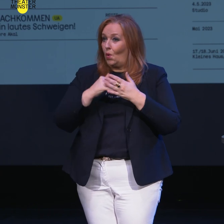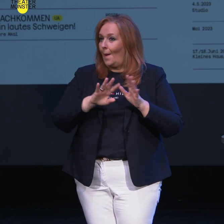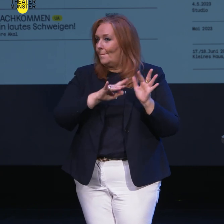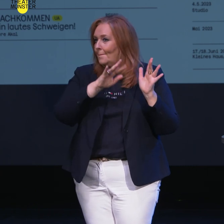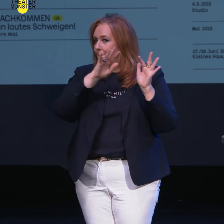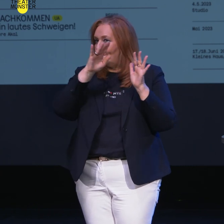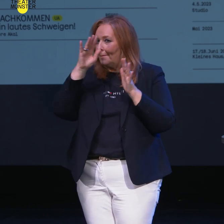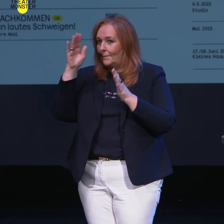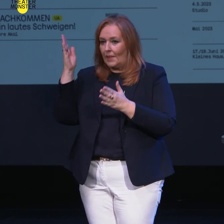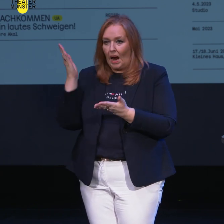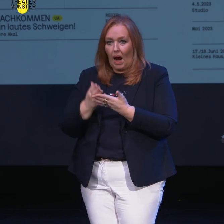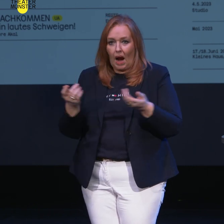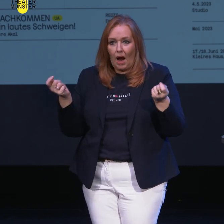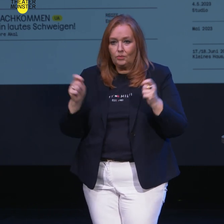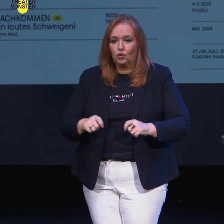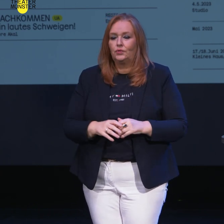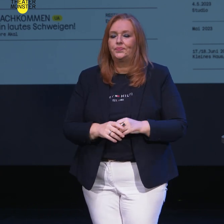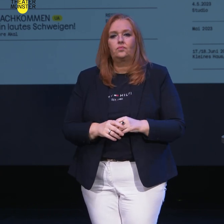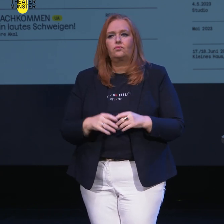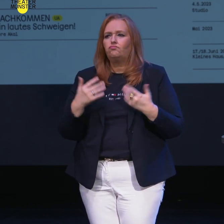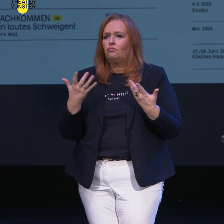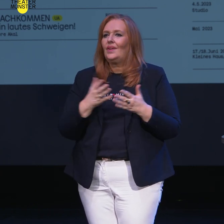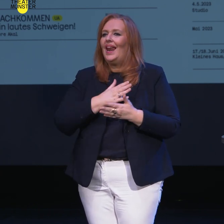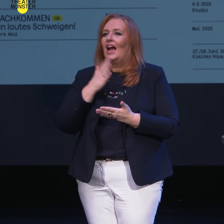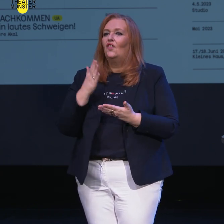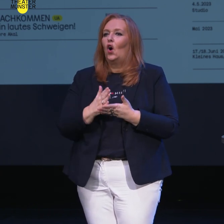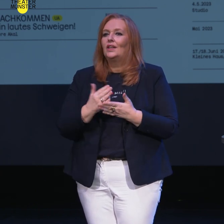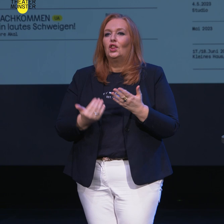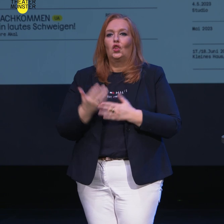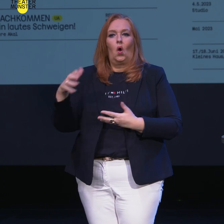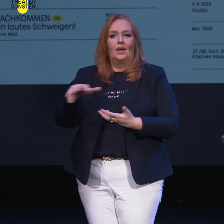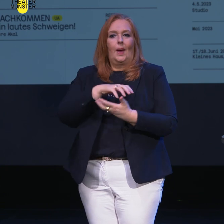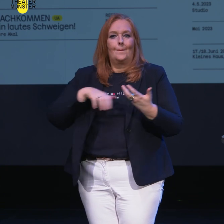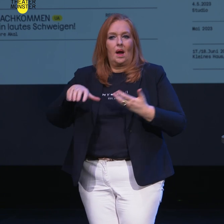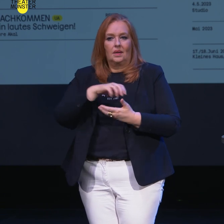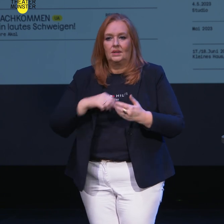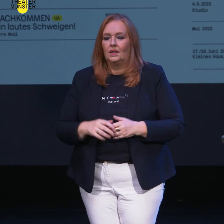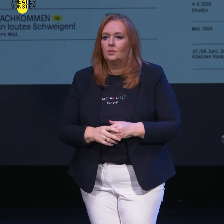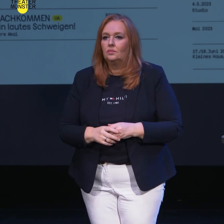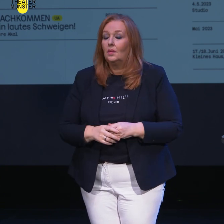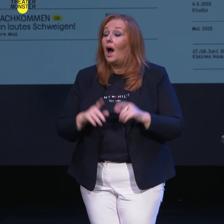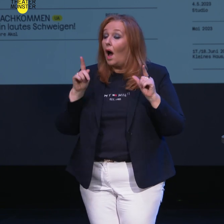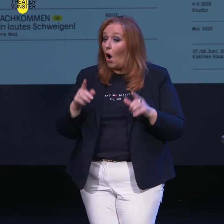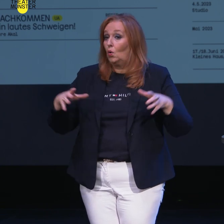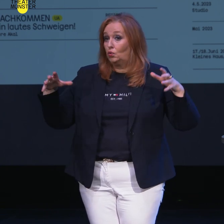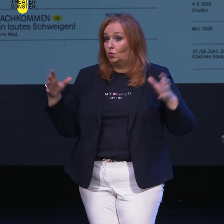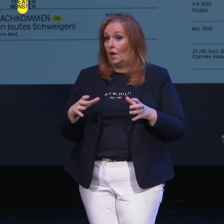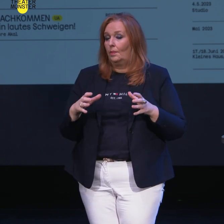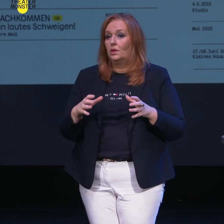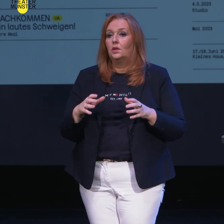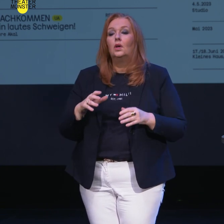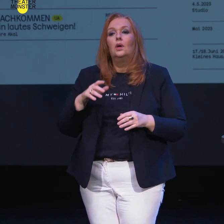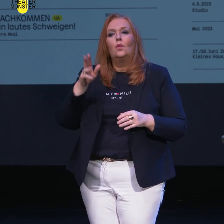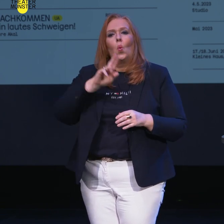am Schauspiel Münster abschließen mit einem langen Wochenende der neuen Dramatik, auch in Zusammenarbeit mit der